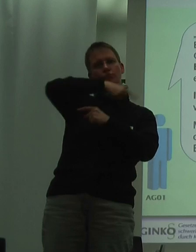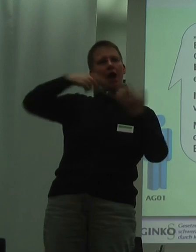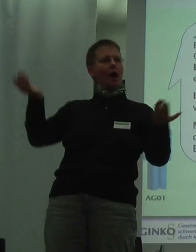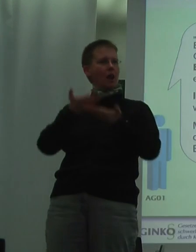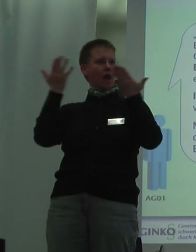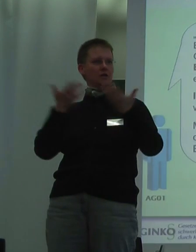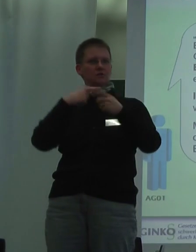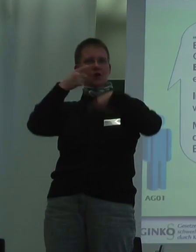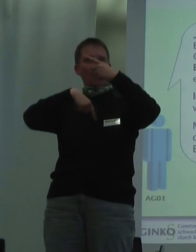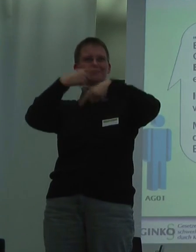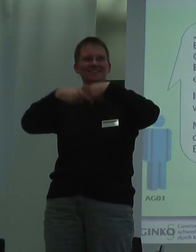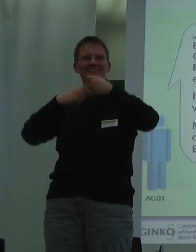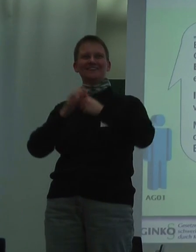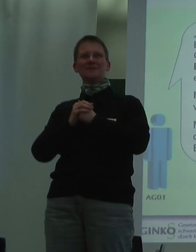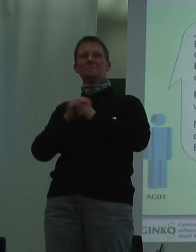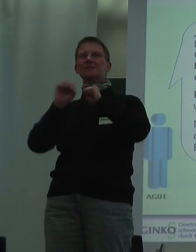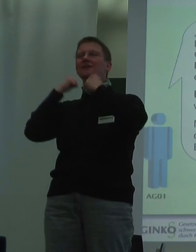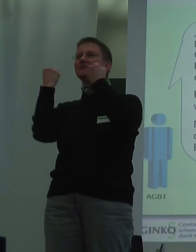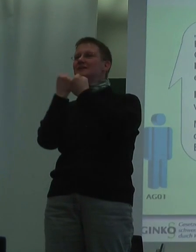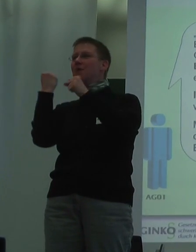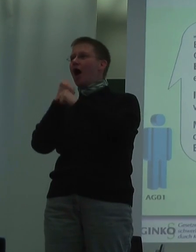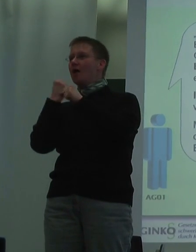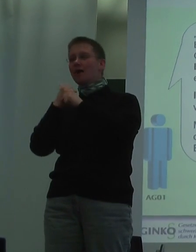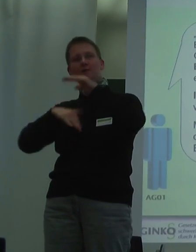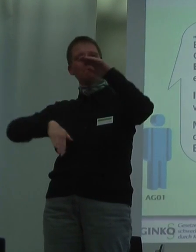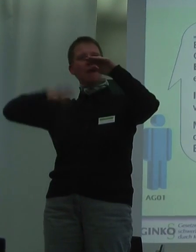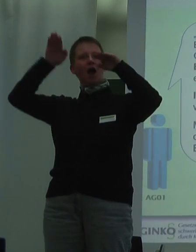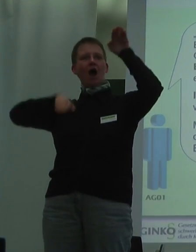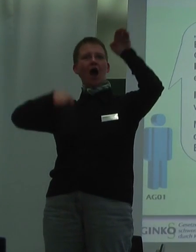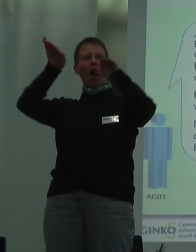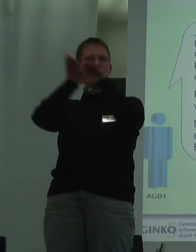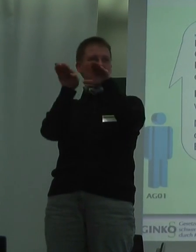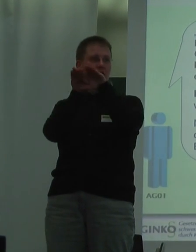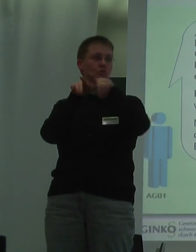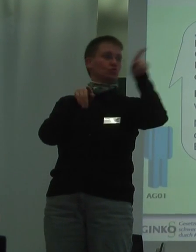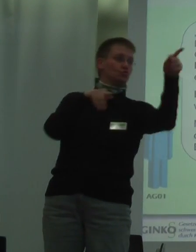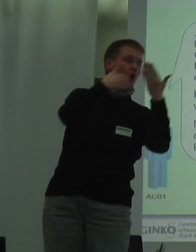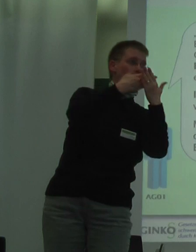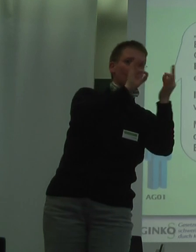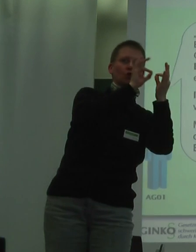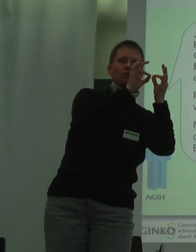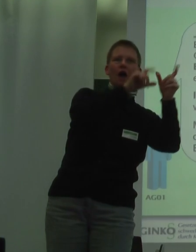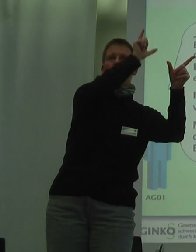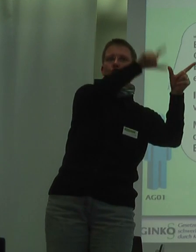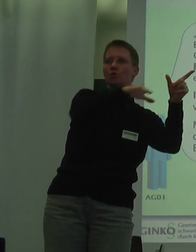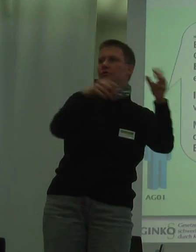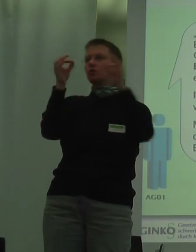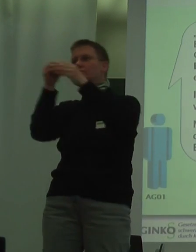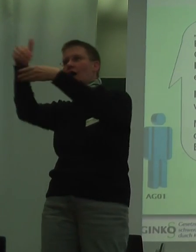bewältigen, weil man in der Themenarbeit mehr ausgleichen kann. Man kann sagen, du machst jetzt den Kontakt zu Kunden, du machst mehr den In-Dienst und